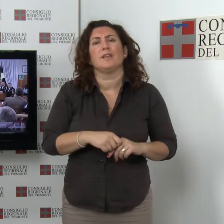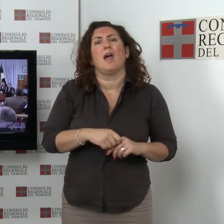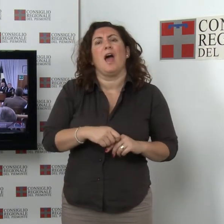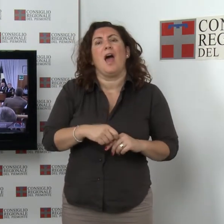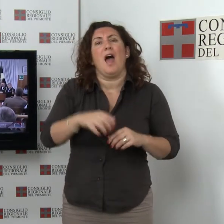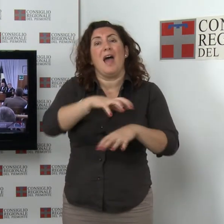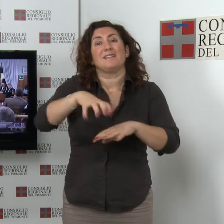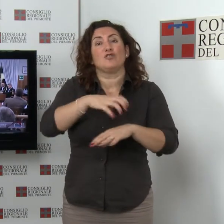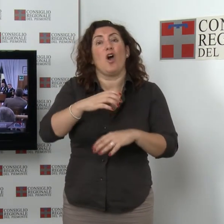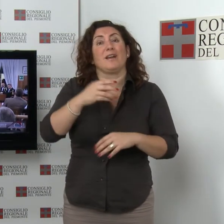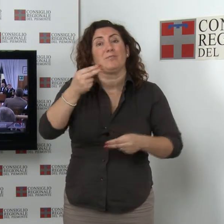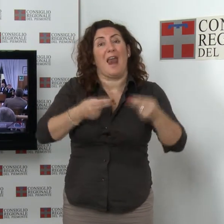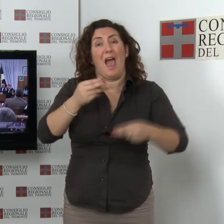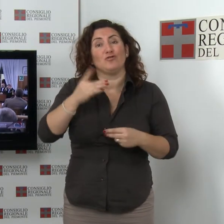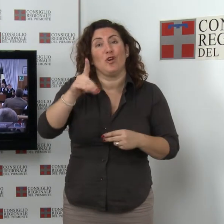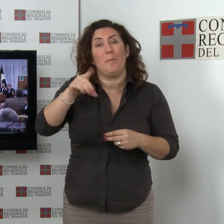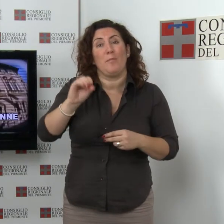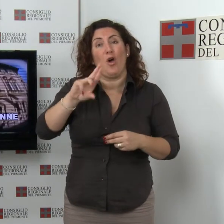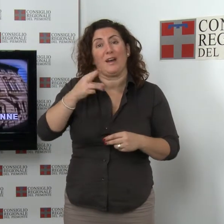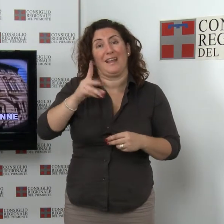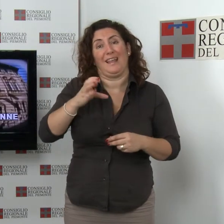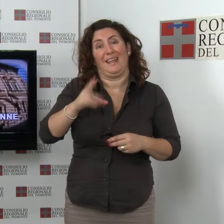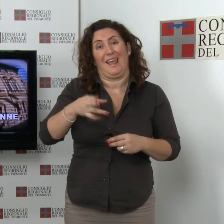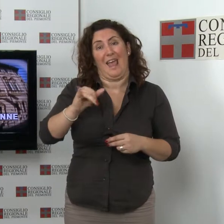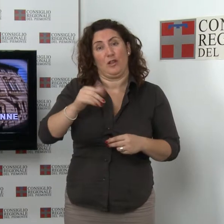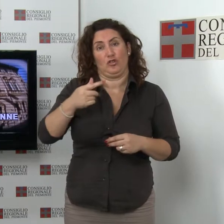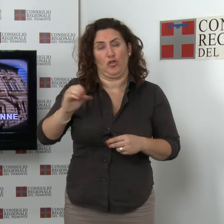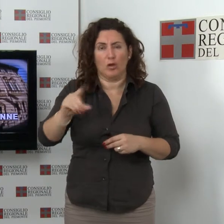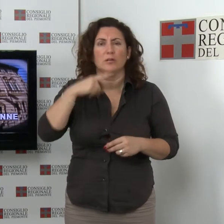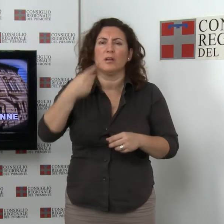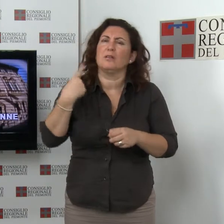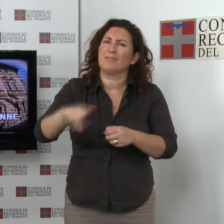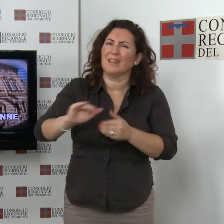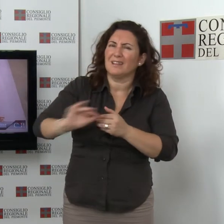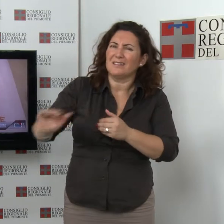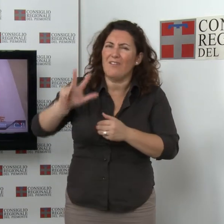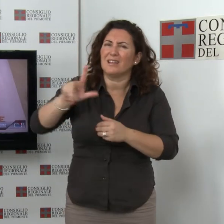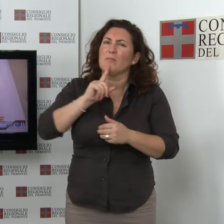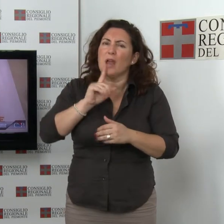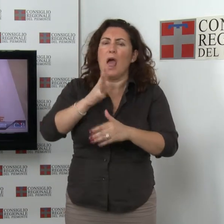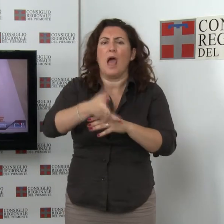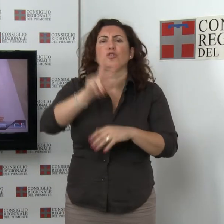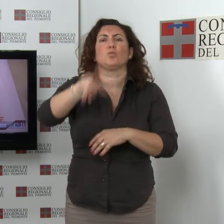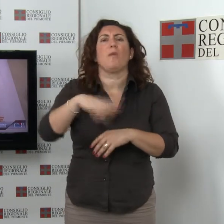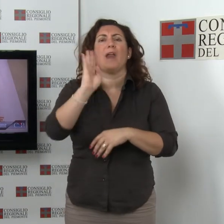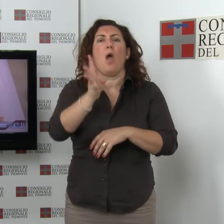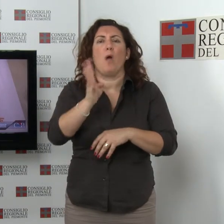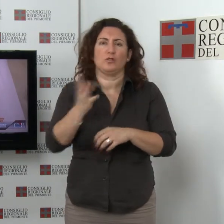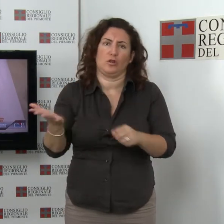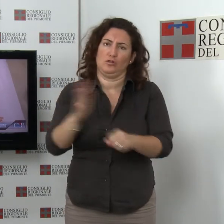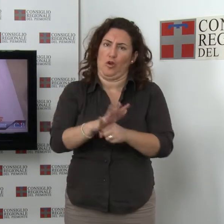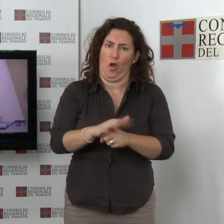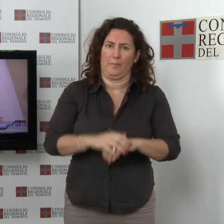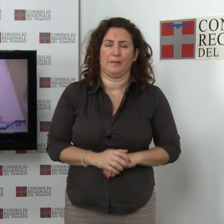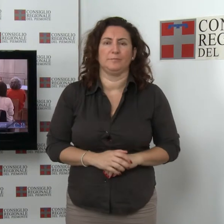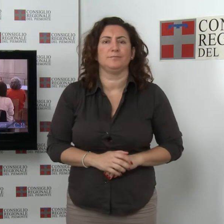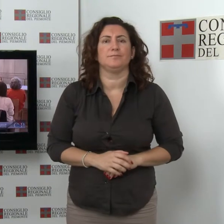del disavanzo entro il 2014. Insieme contro la violenza sulle donne Le rappresentanti di tutti gli organismi di parità